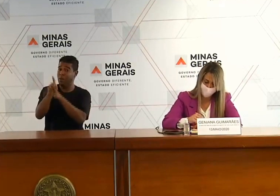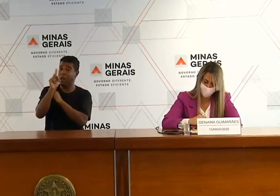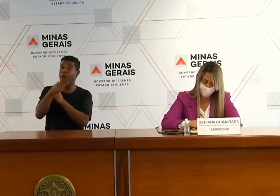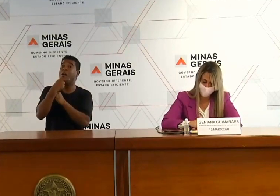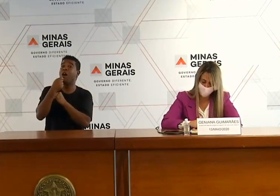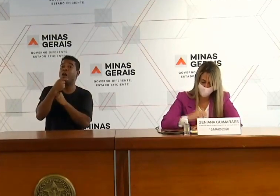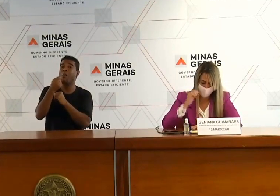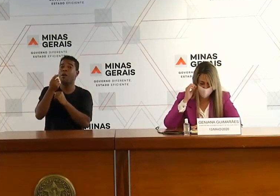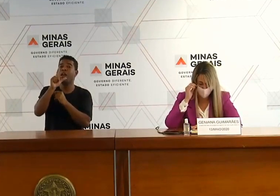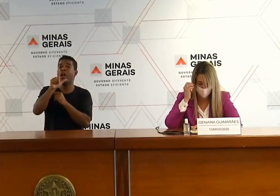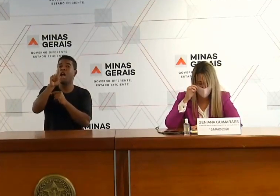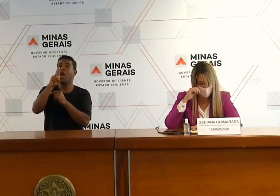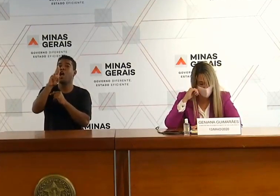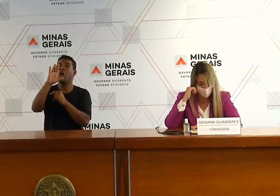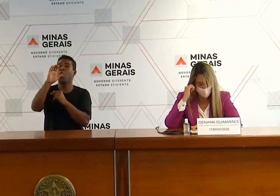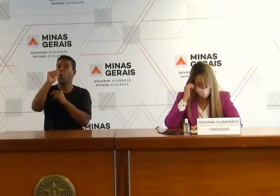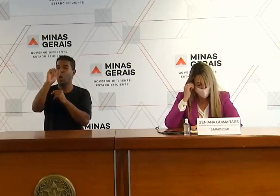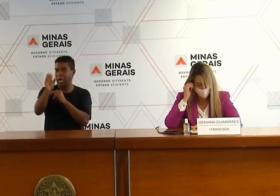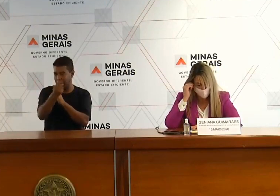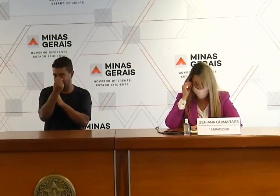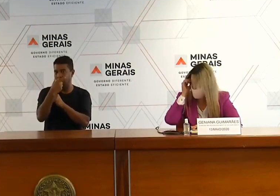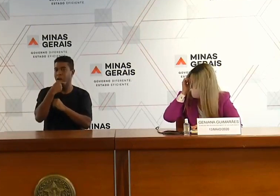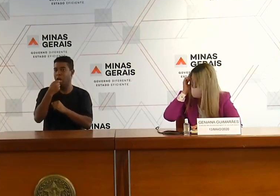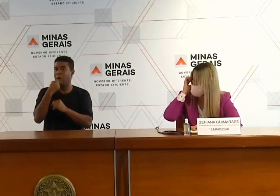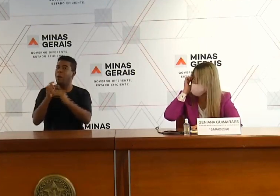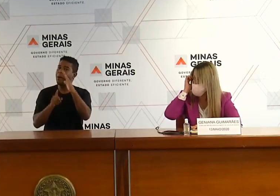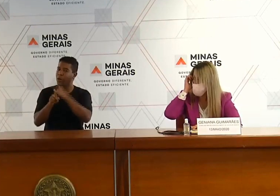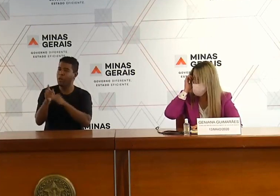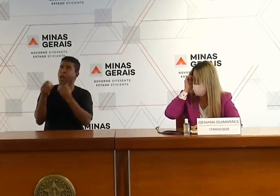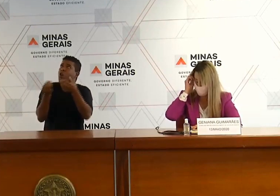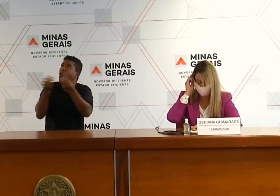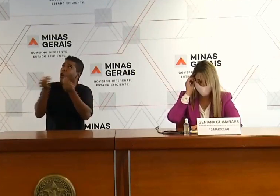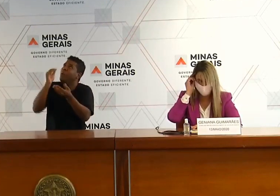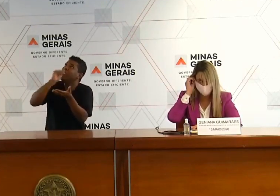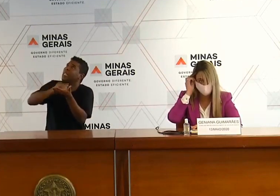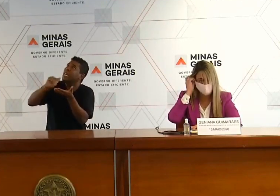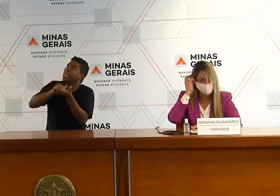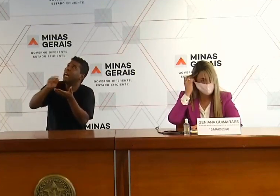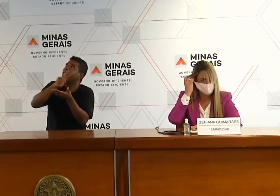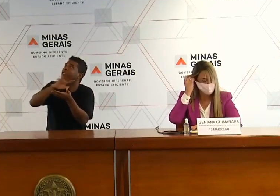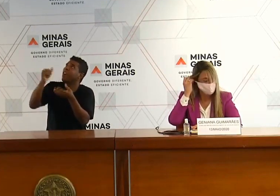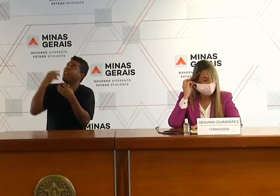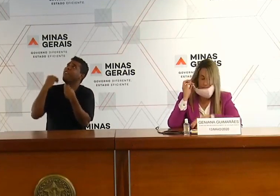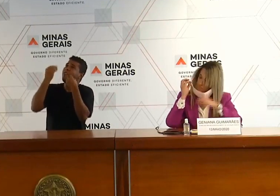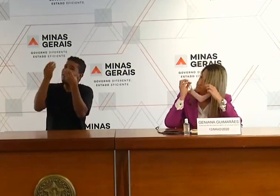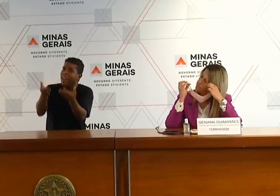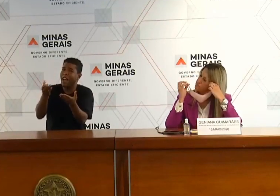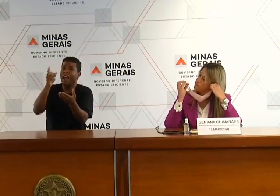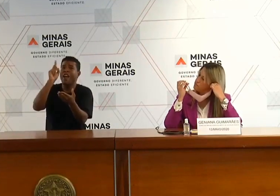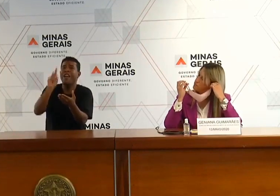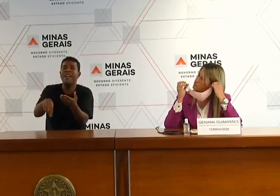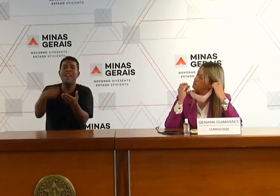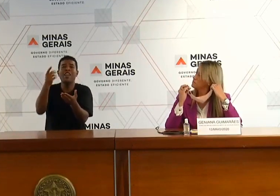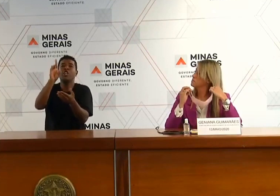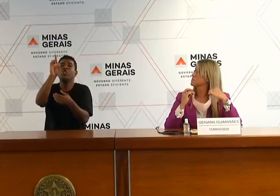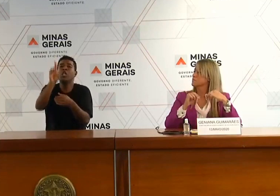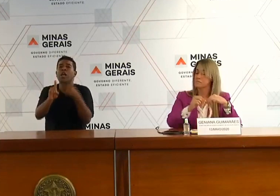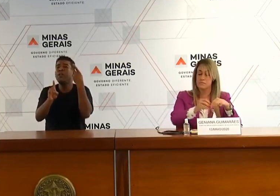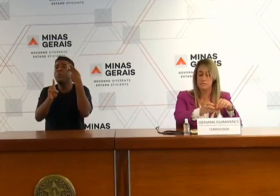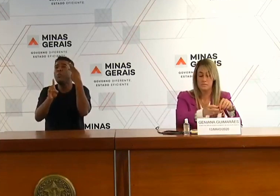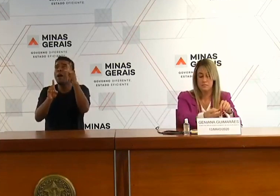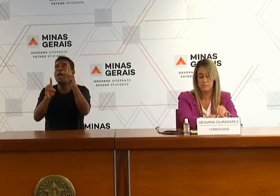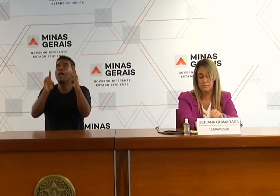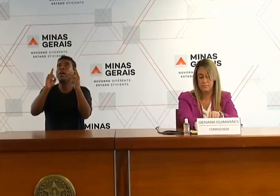Mendes, do portal R7. Como a secretaria fará para garantir a isonomia, ou seja,